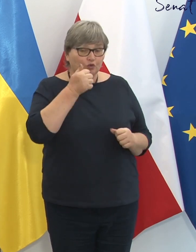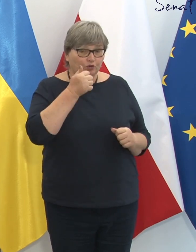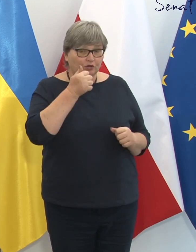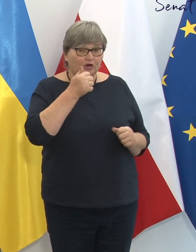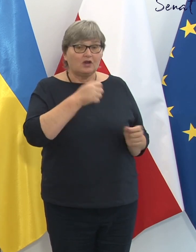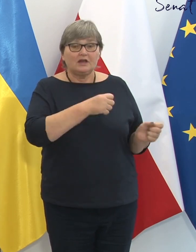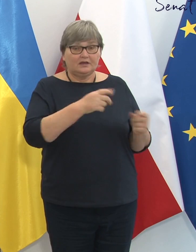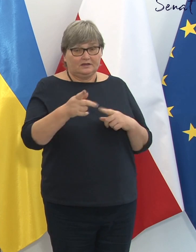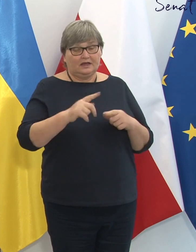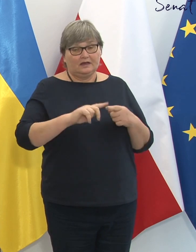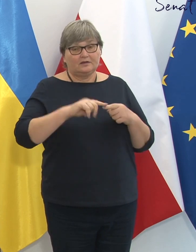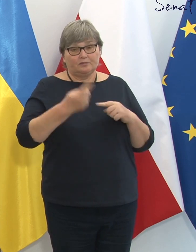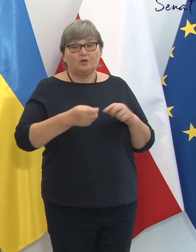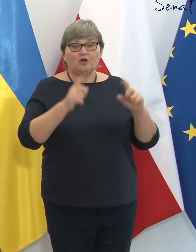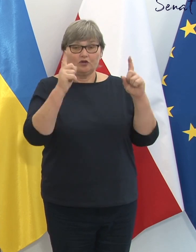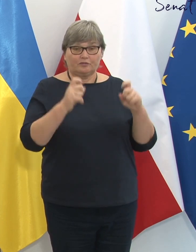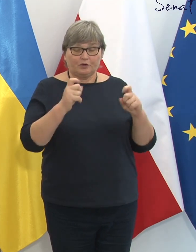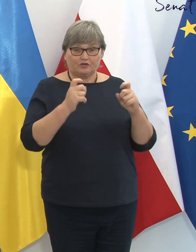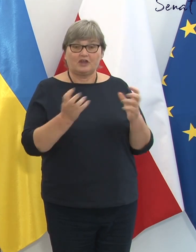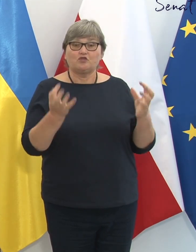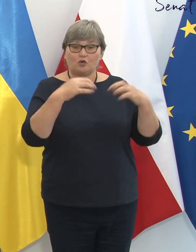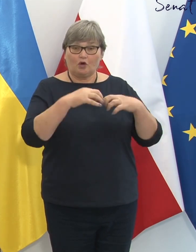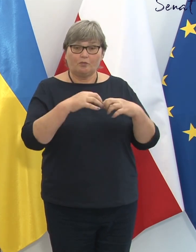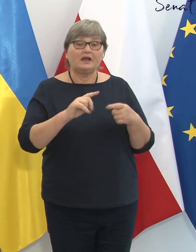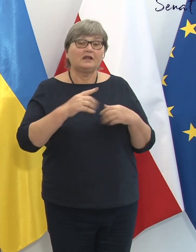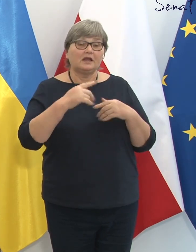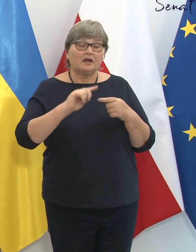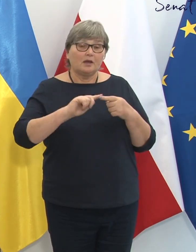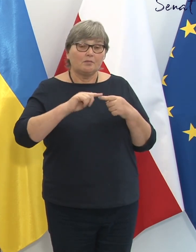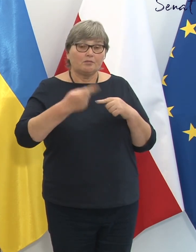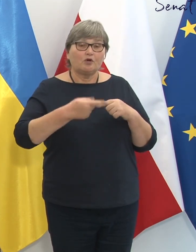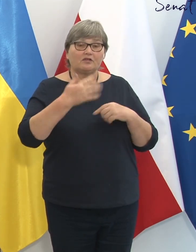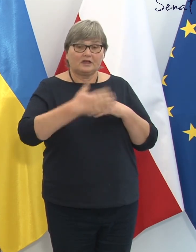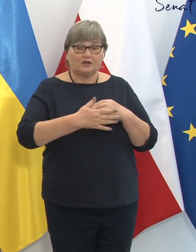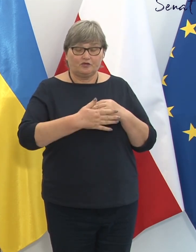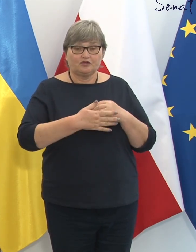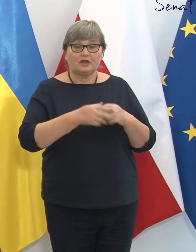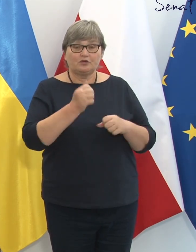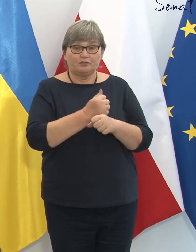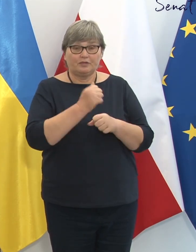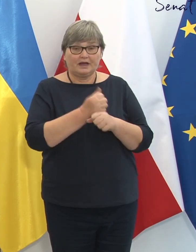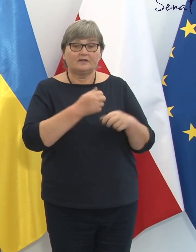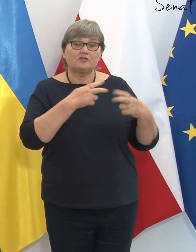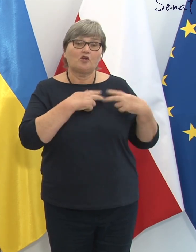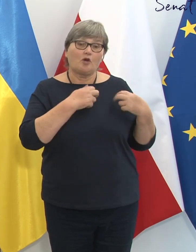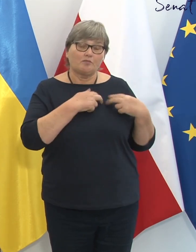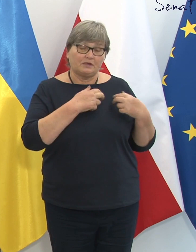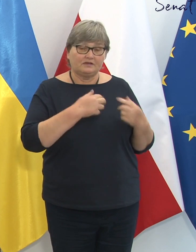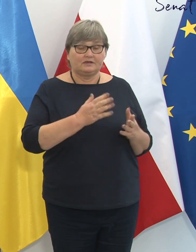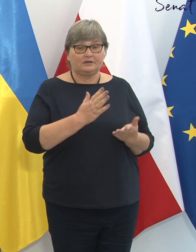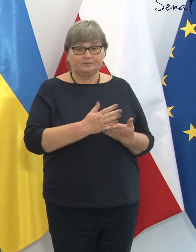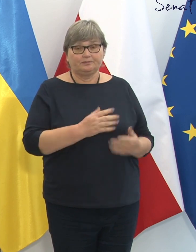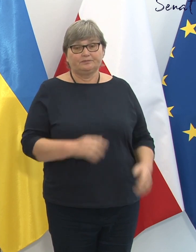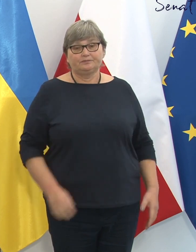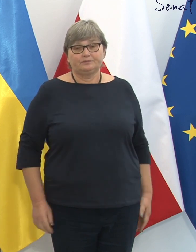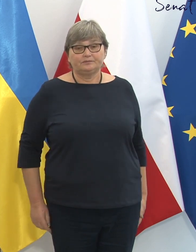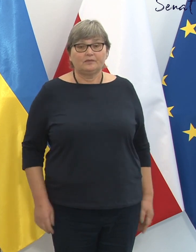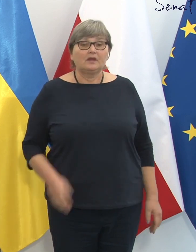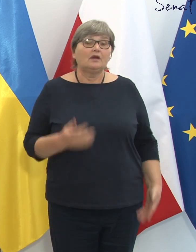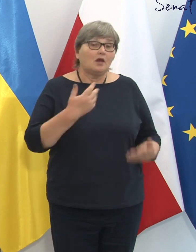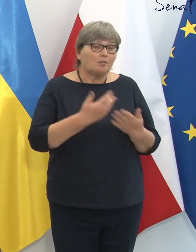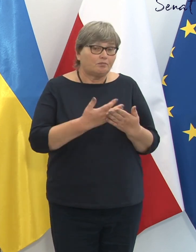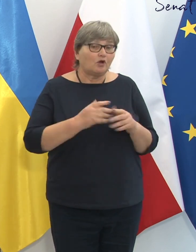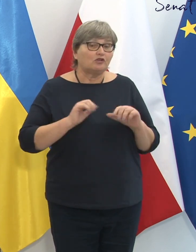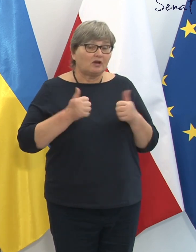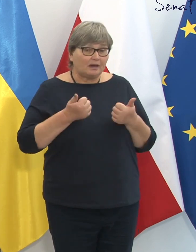zaraz po rozpoczęciu obrad, po zakończeniu prac komisji, po otrzymaniu sprawozdań komisji, po to,